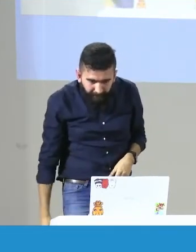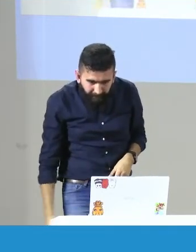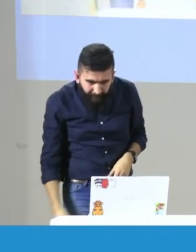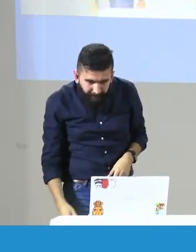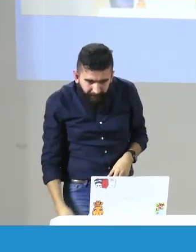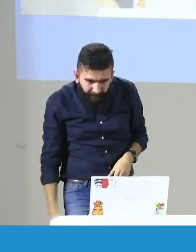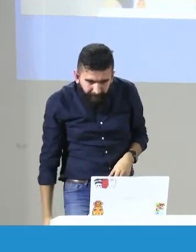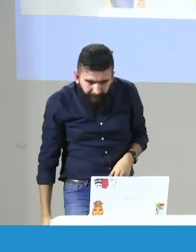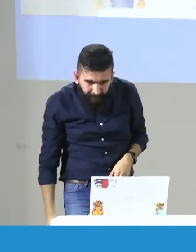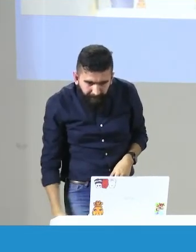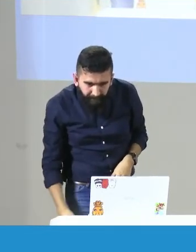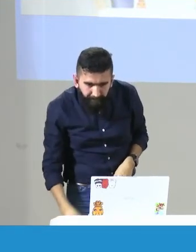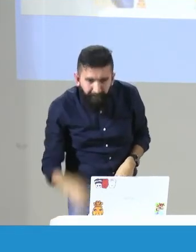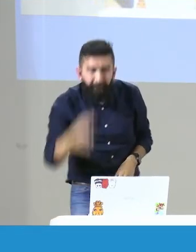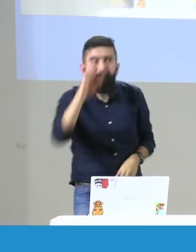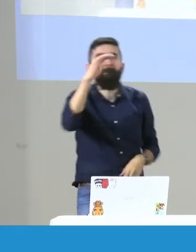un segundo problema. Vamos a ver el tercer problema.